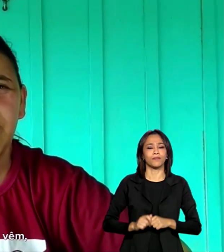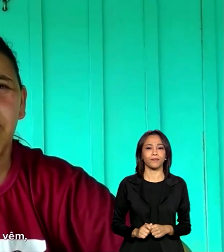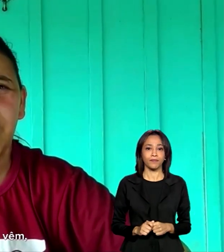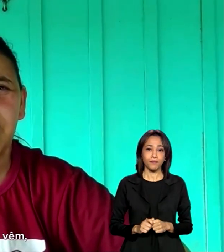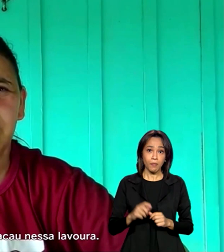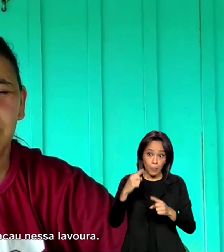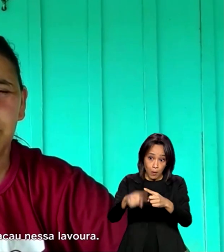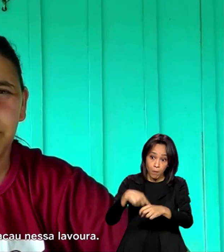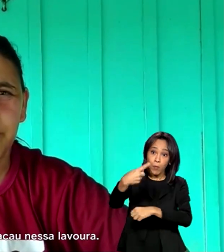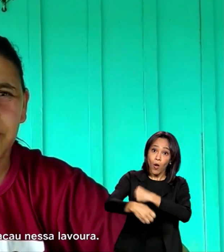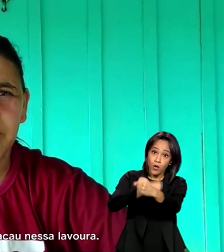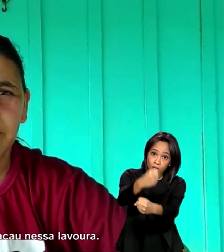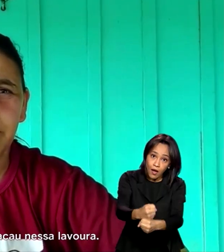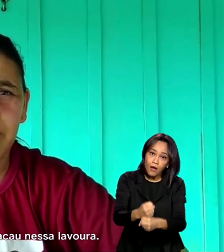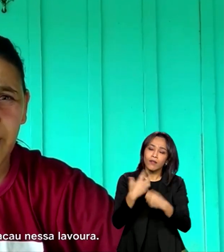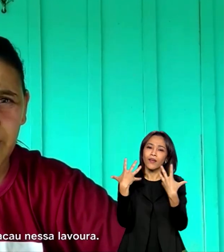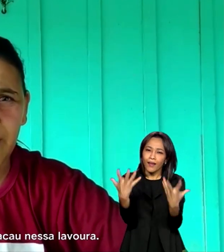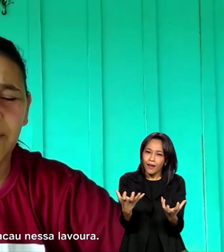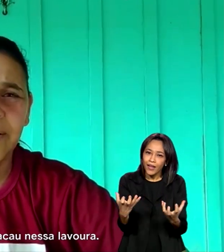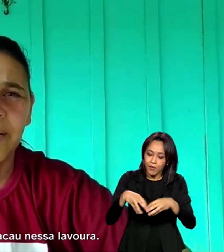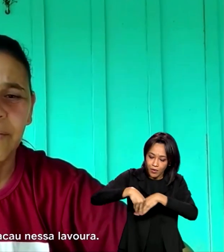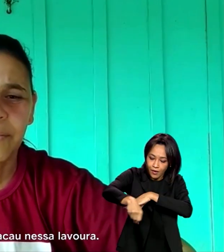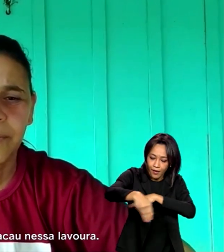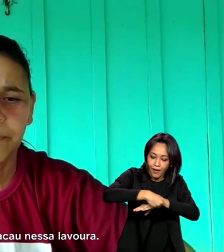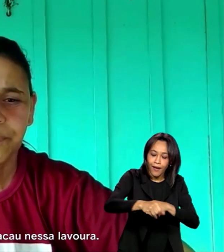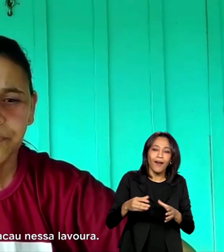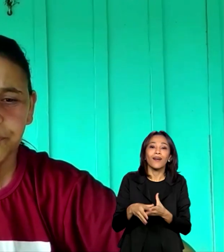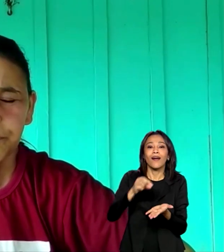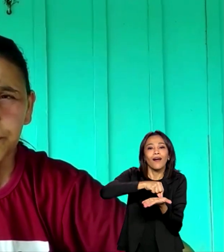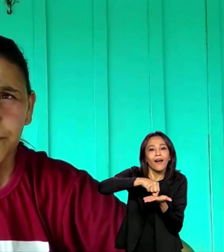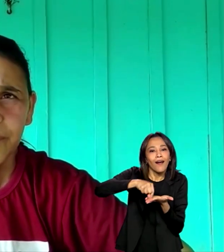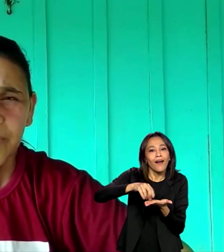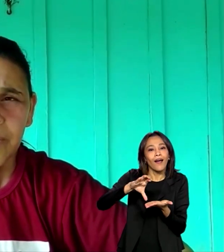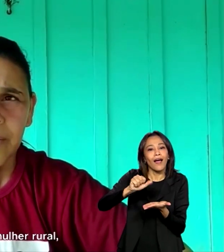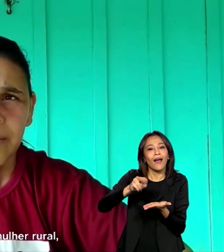Para o ano que vem, queremos plantar também cacau nessa lavoura.